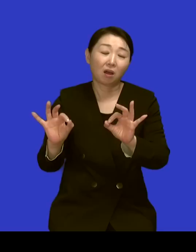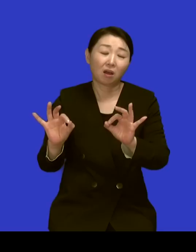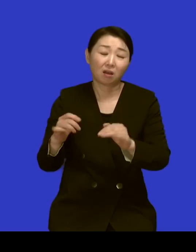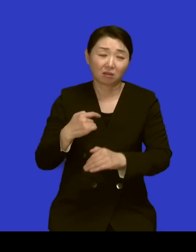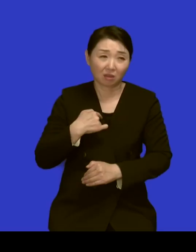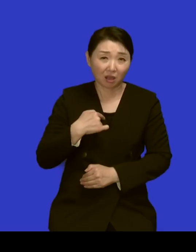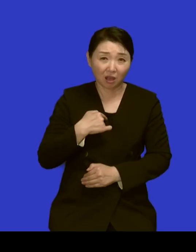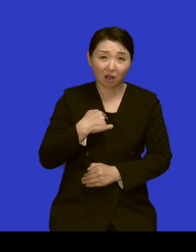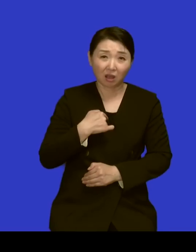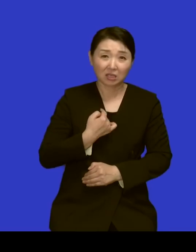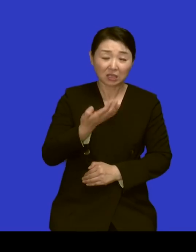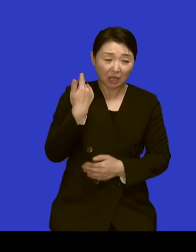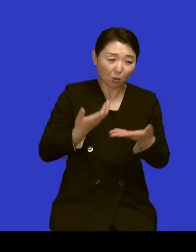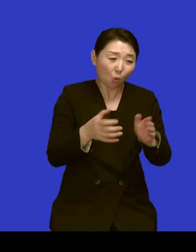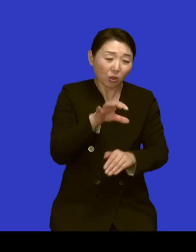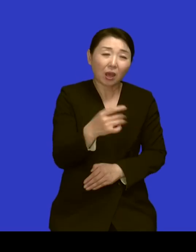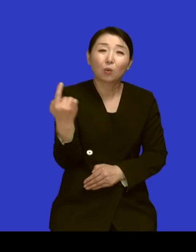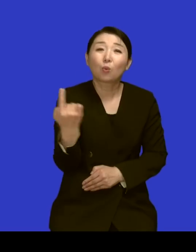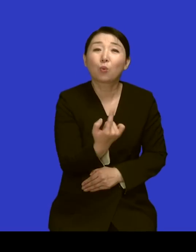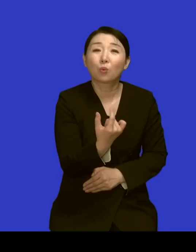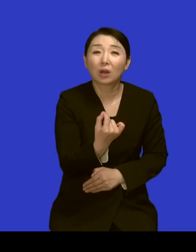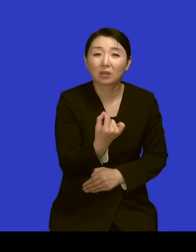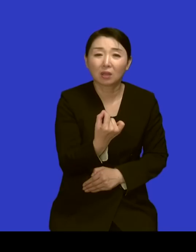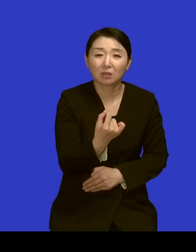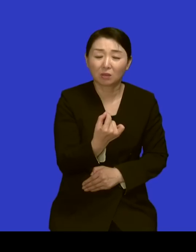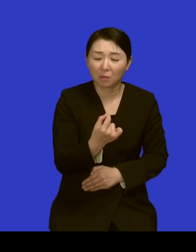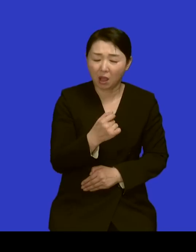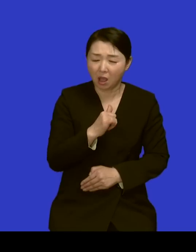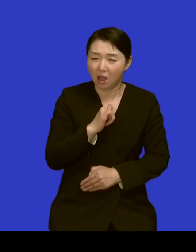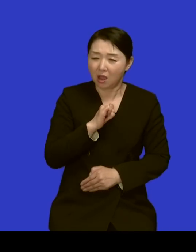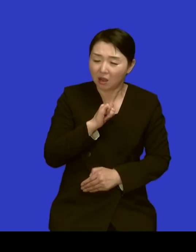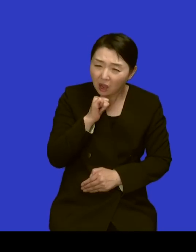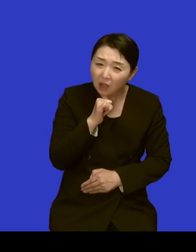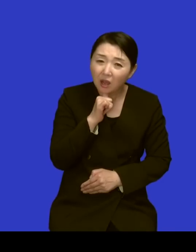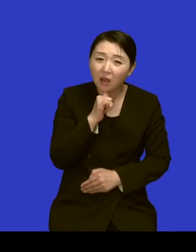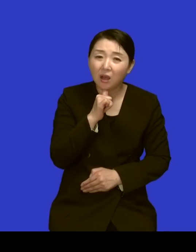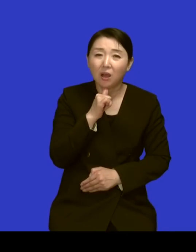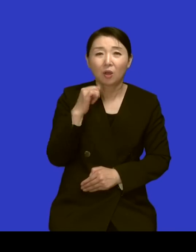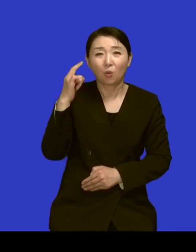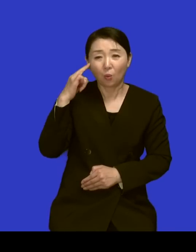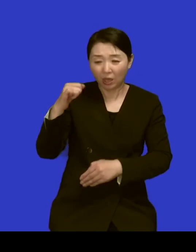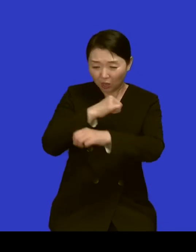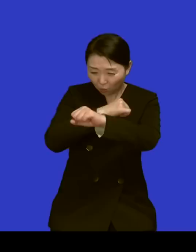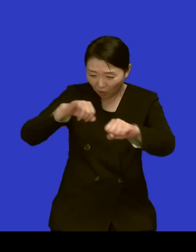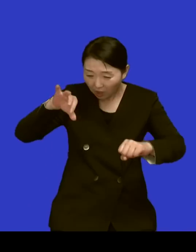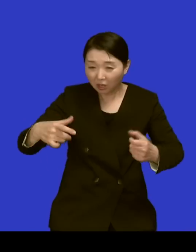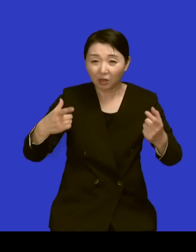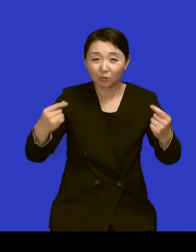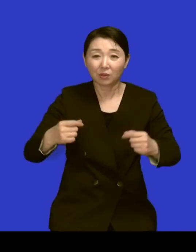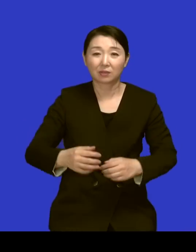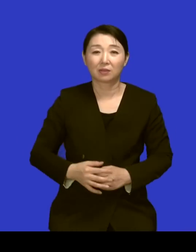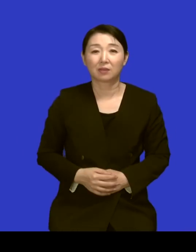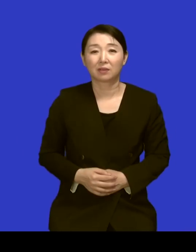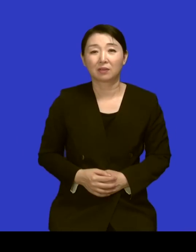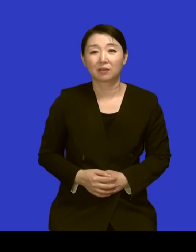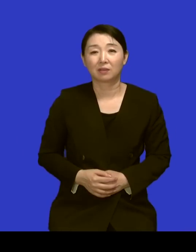그렇게 열악하고 정말 있을 수 없는 그런 광야 같은 곳인데 네 저는 너무 마음대로 편하고